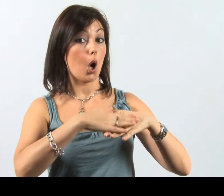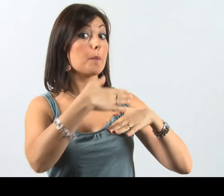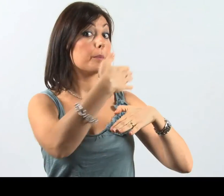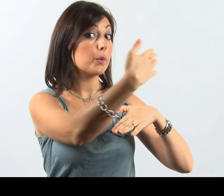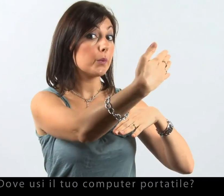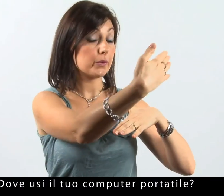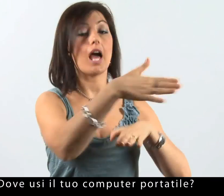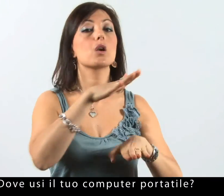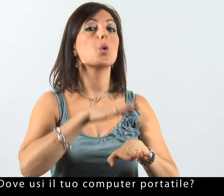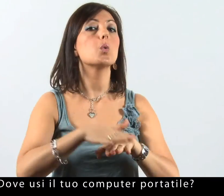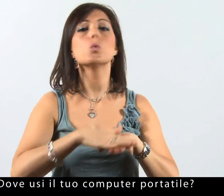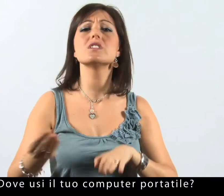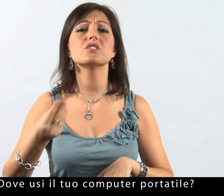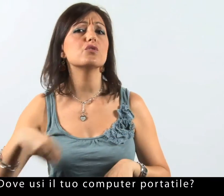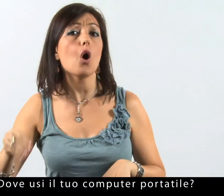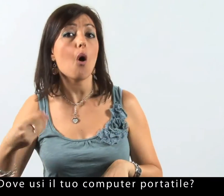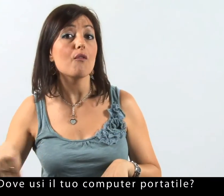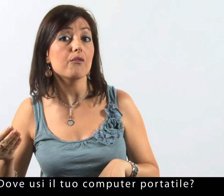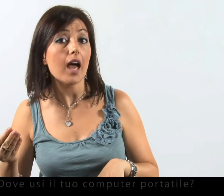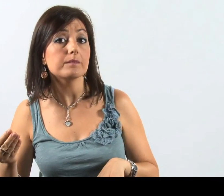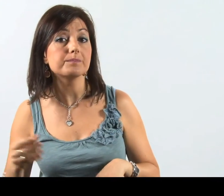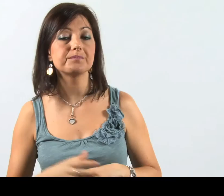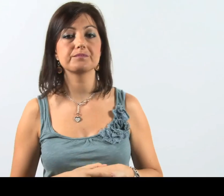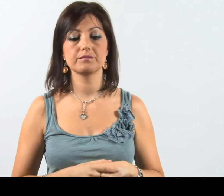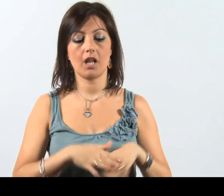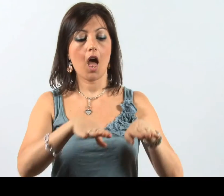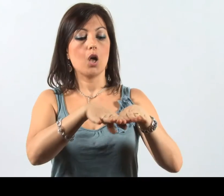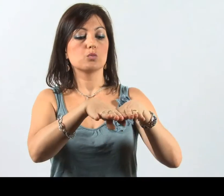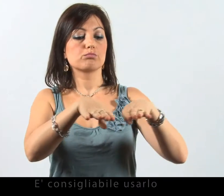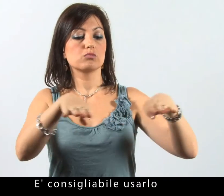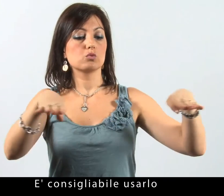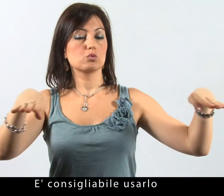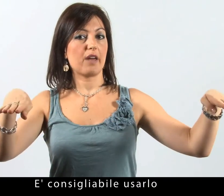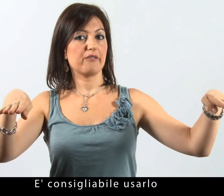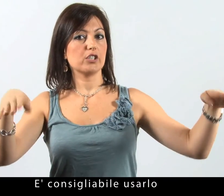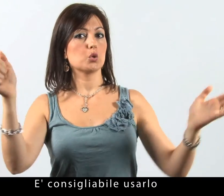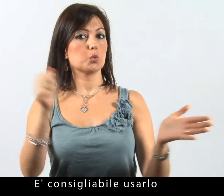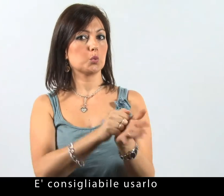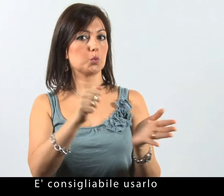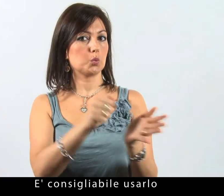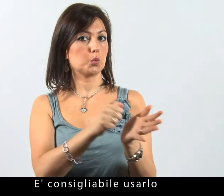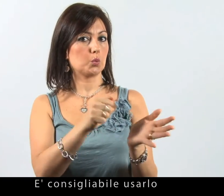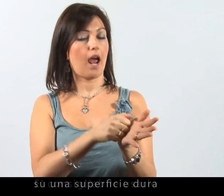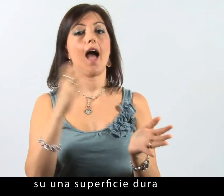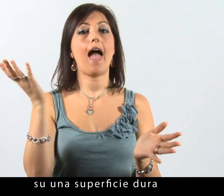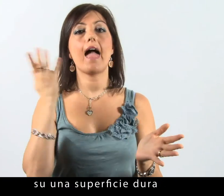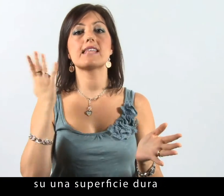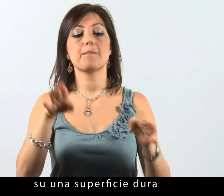Dove usi il tuo computer portatile? È consigliabile usarlo su una superficie dura.